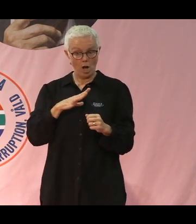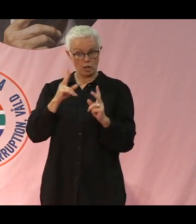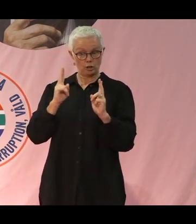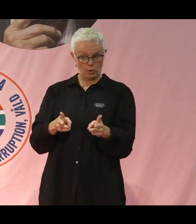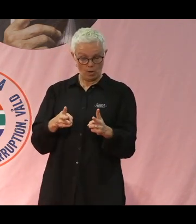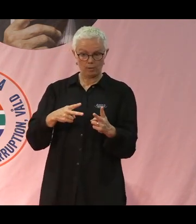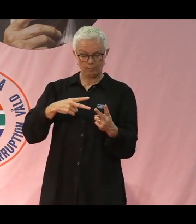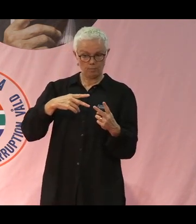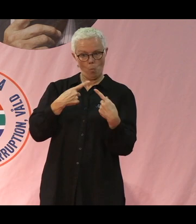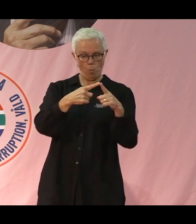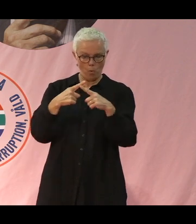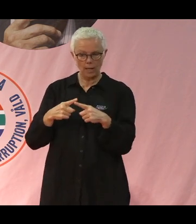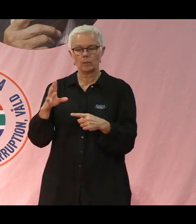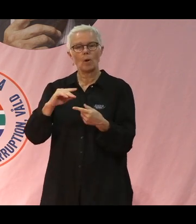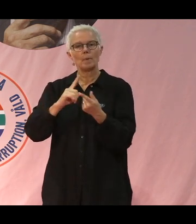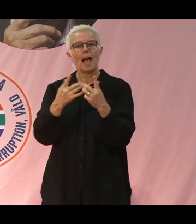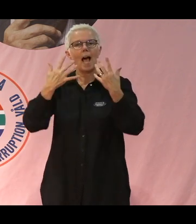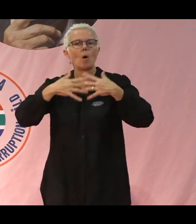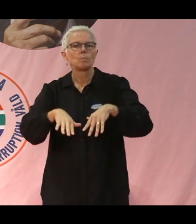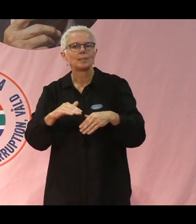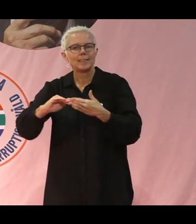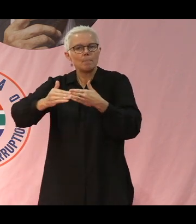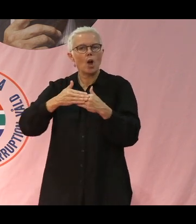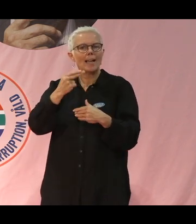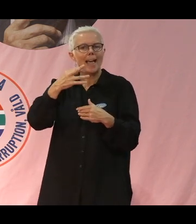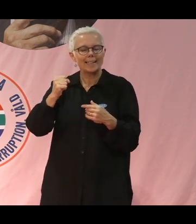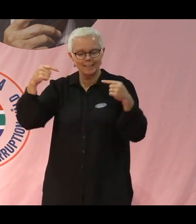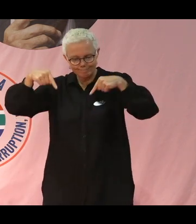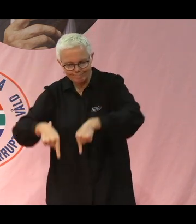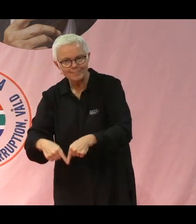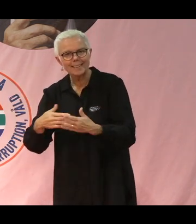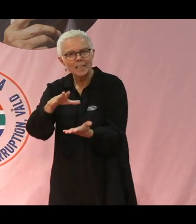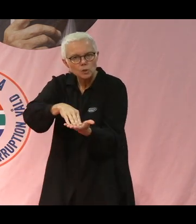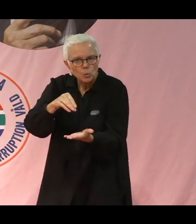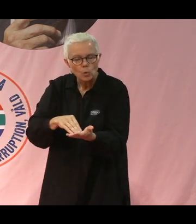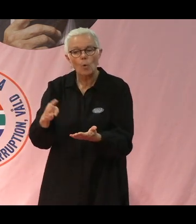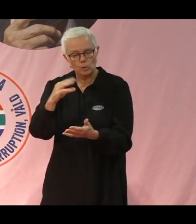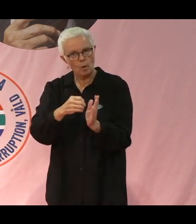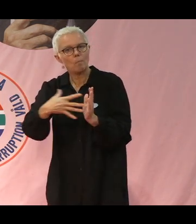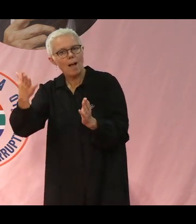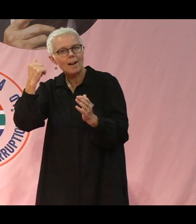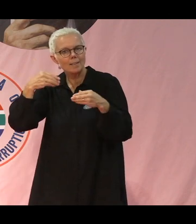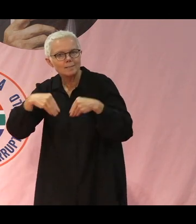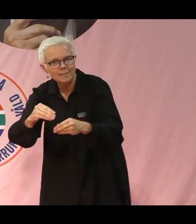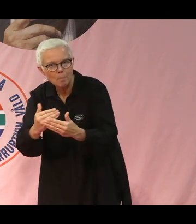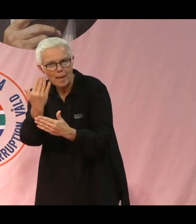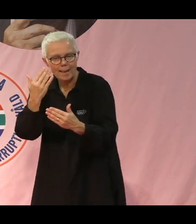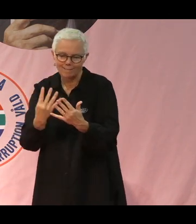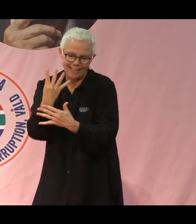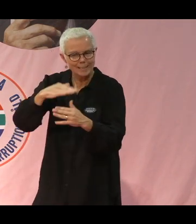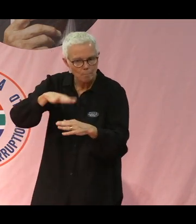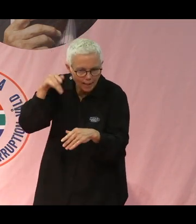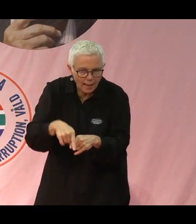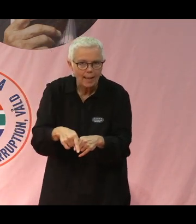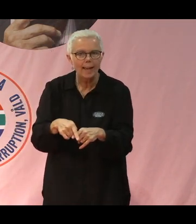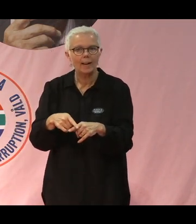näringsämnen till marken. Och med mer näring i marken så får vi större skördar och mer inkommester till bönderna. Man kan